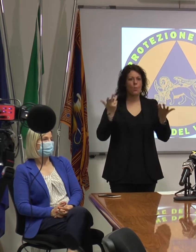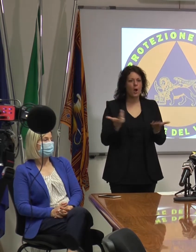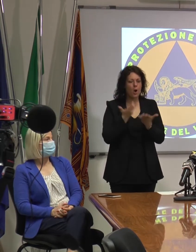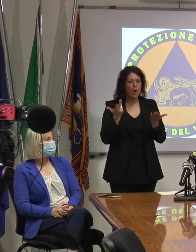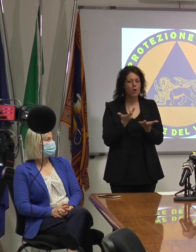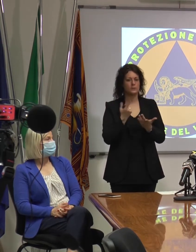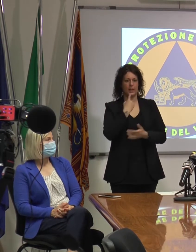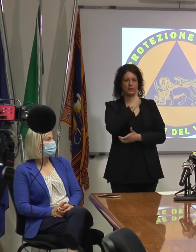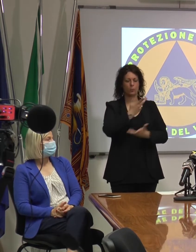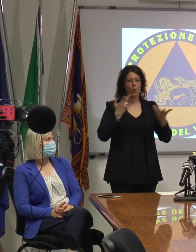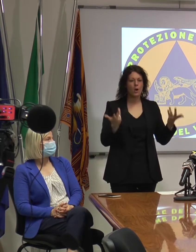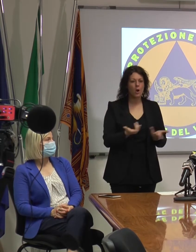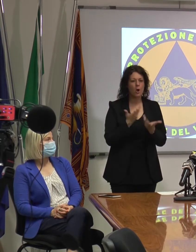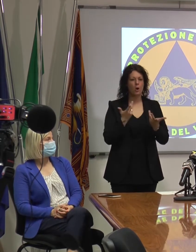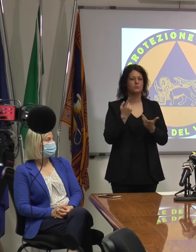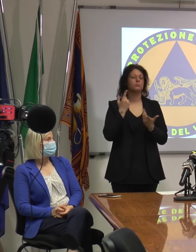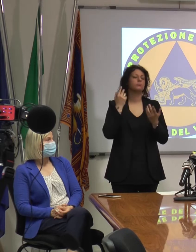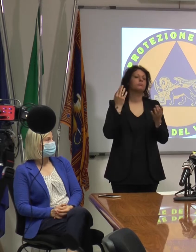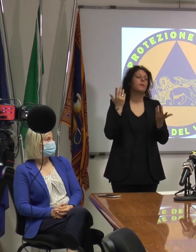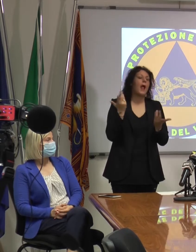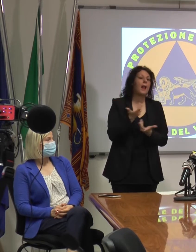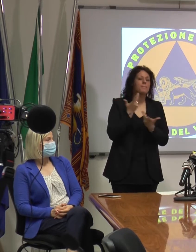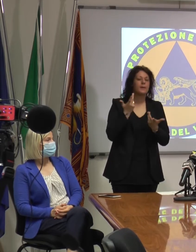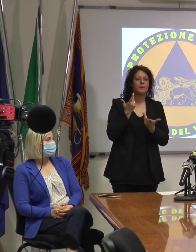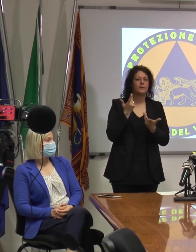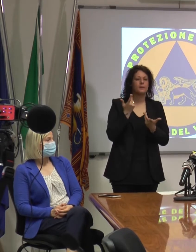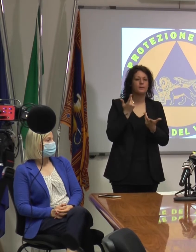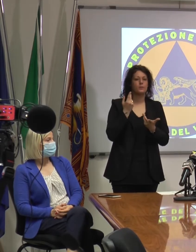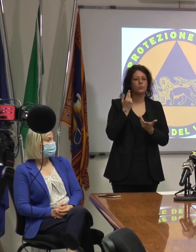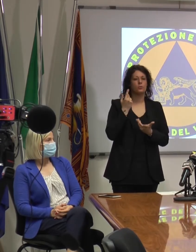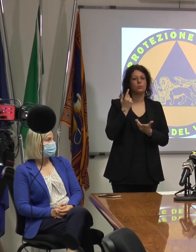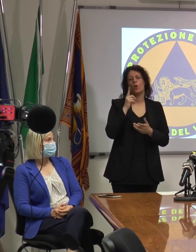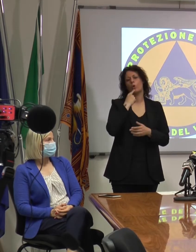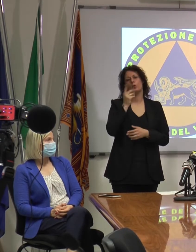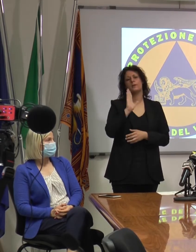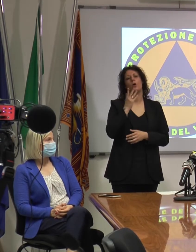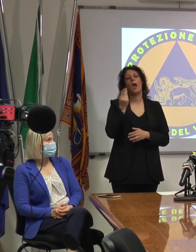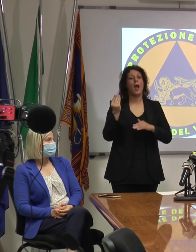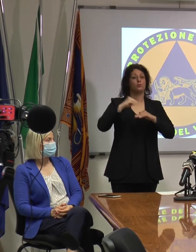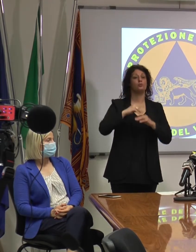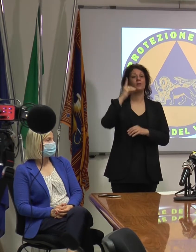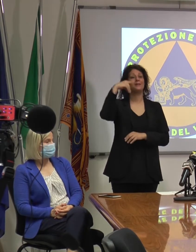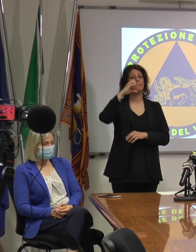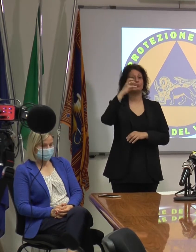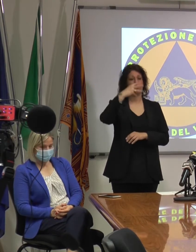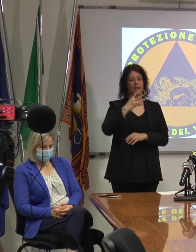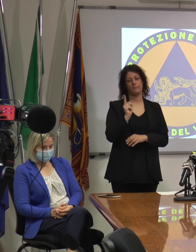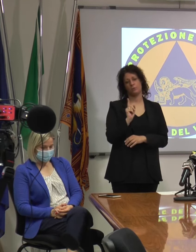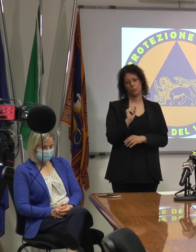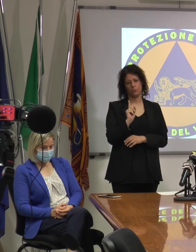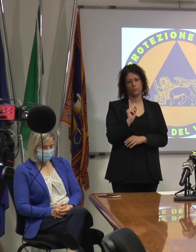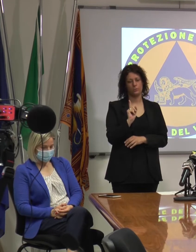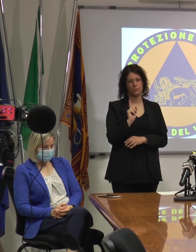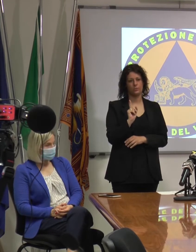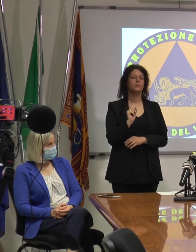considerazioni con un piccolo parere. Non dico adottarle con DPCM, perché qua ci sembra una roba che sia